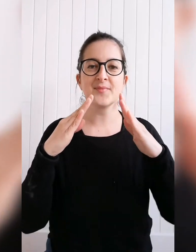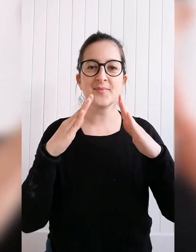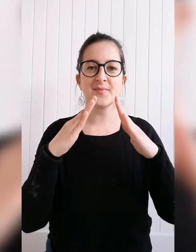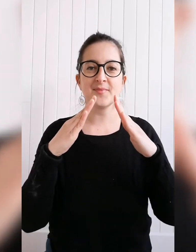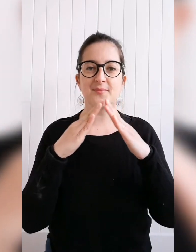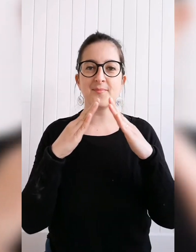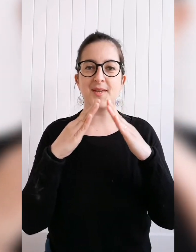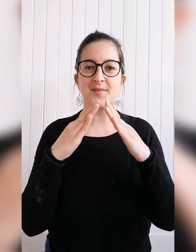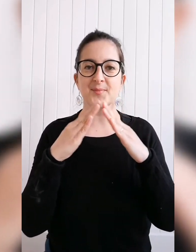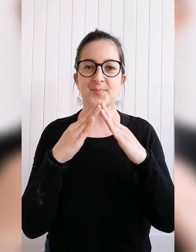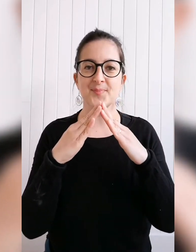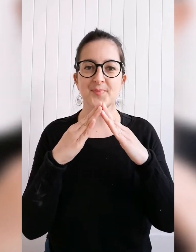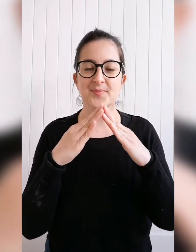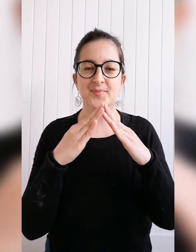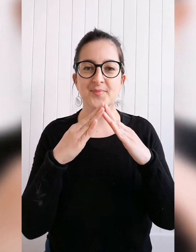maison maison maison